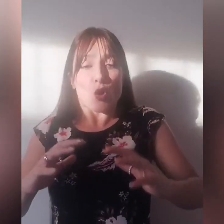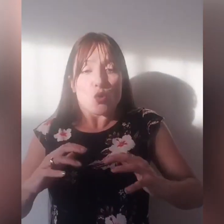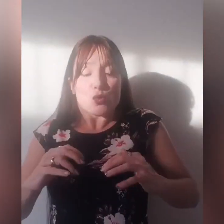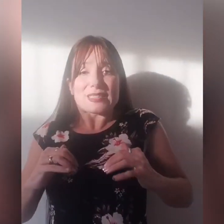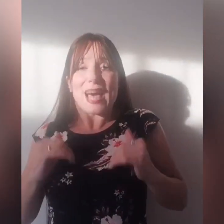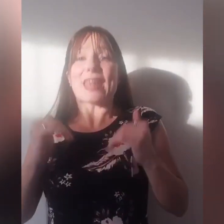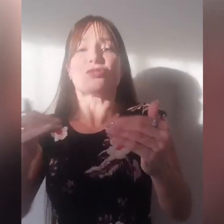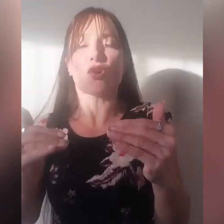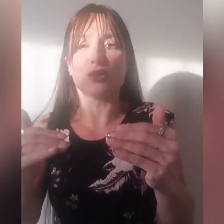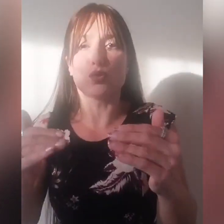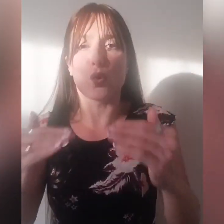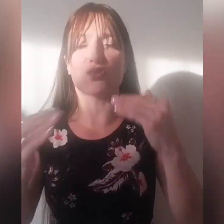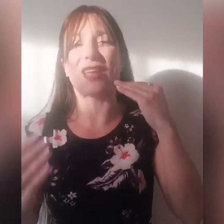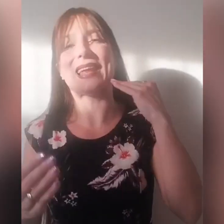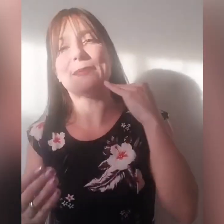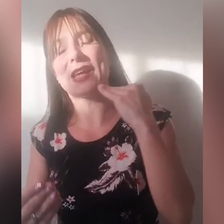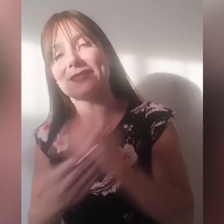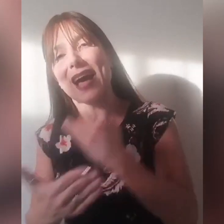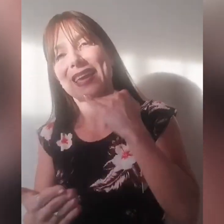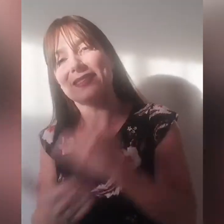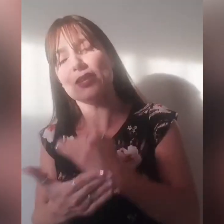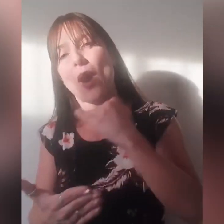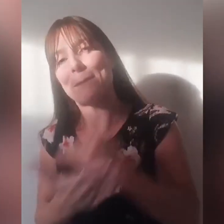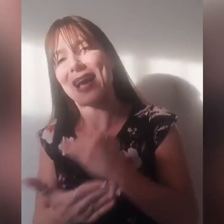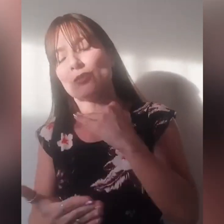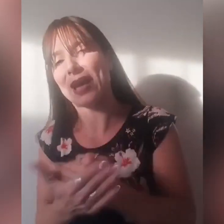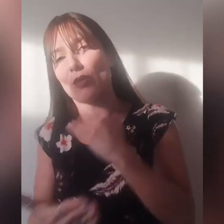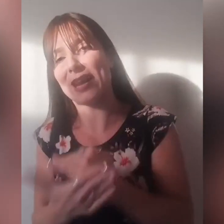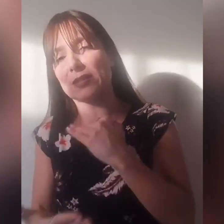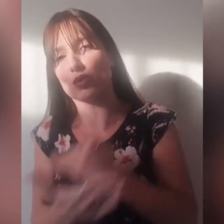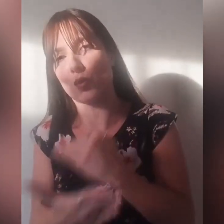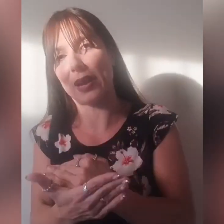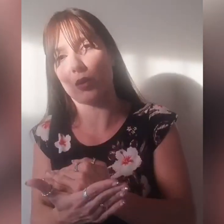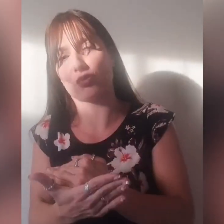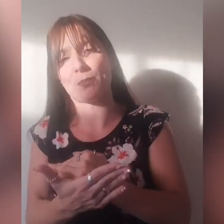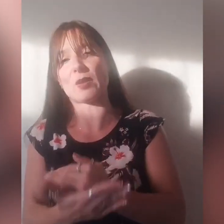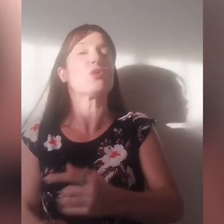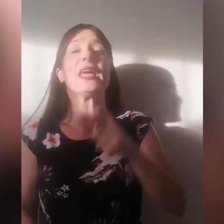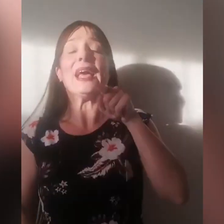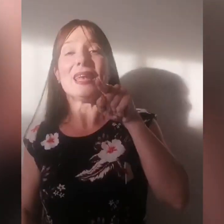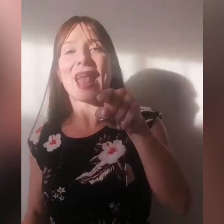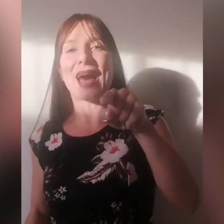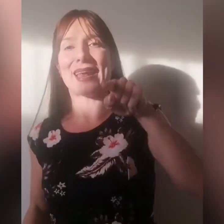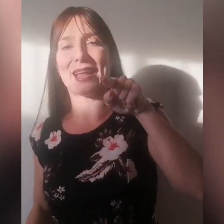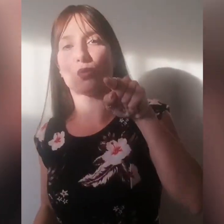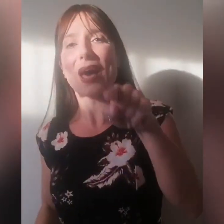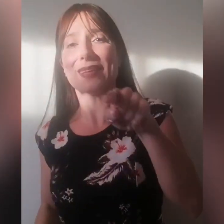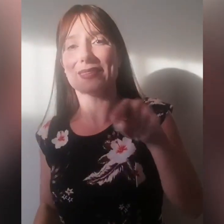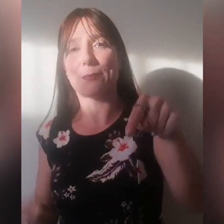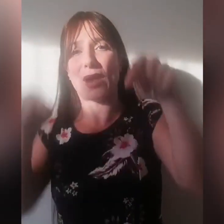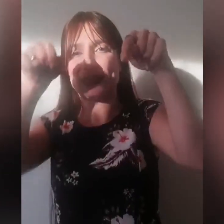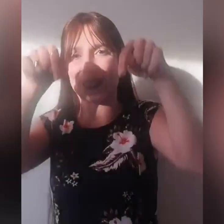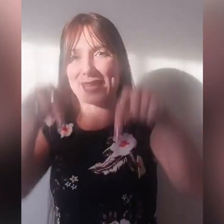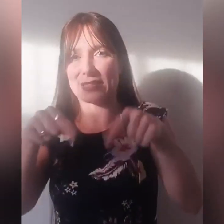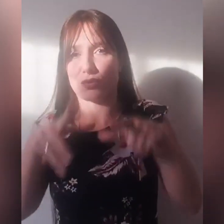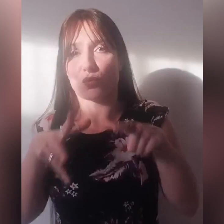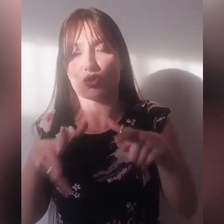conquistare ciò che è tuo, cioè la libertà che Dio ha pagato a caro crezzo su quella croce, per cui là nella tua area di debolezza adesso in questo